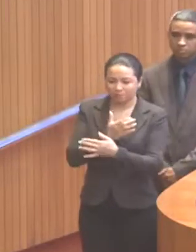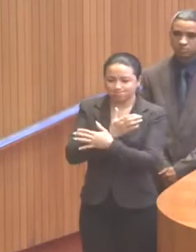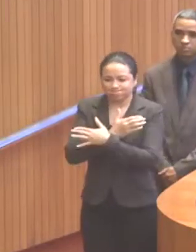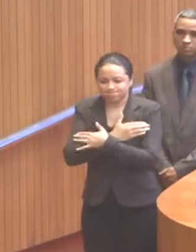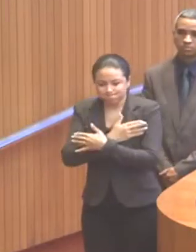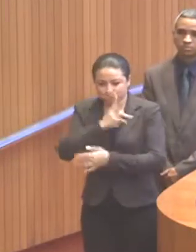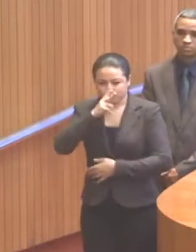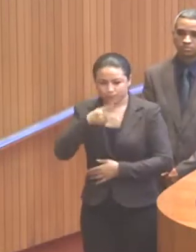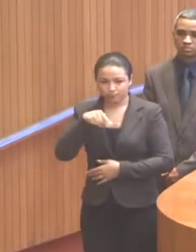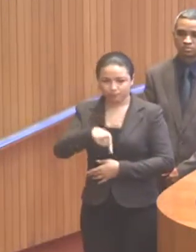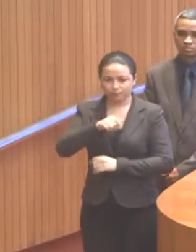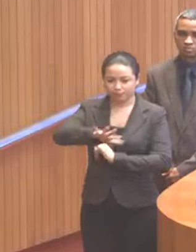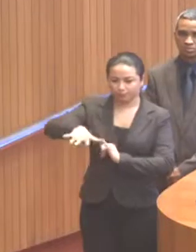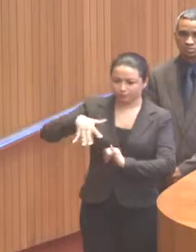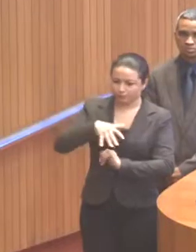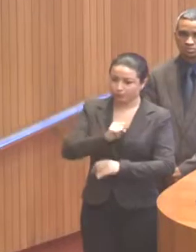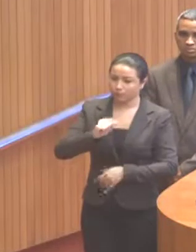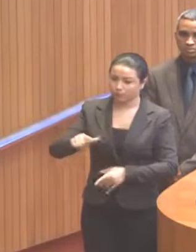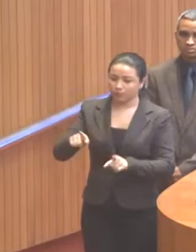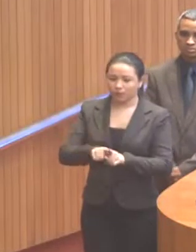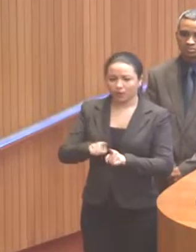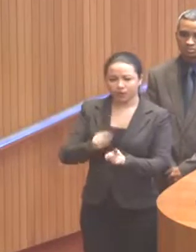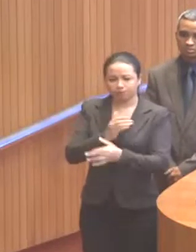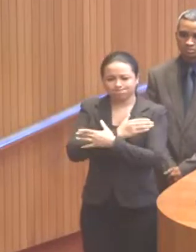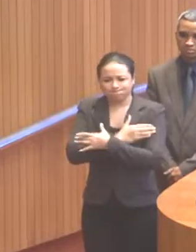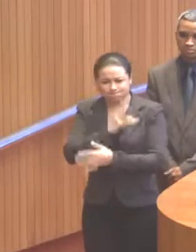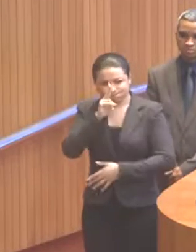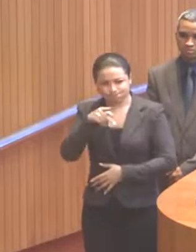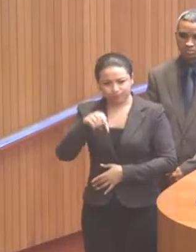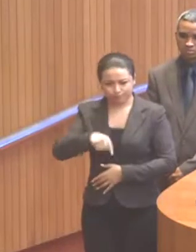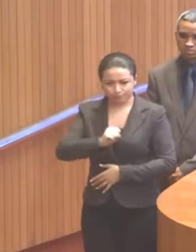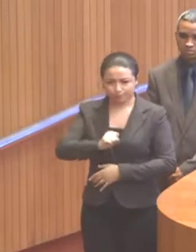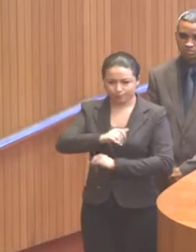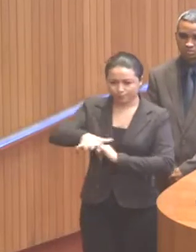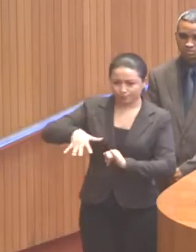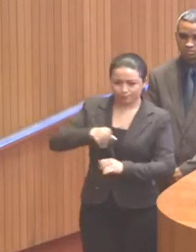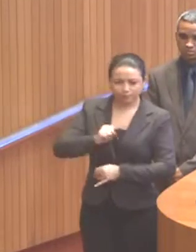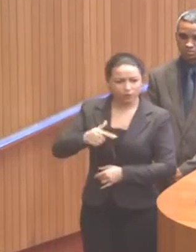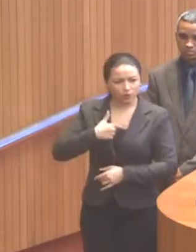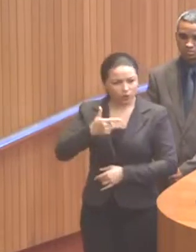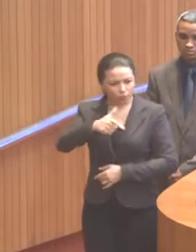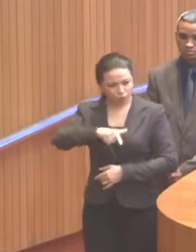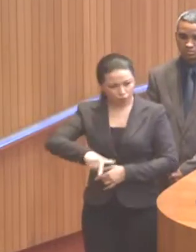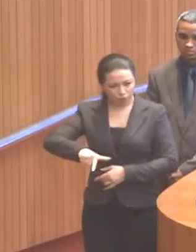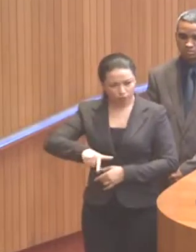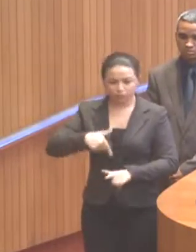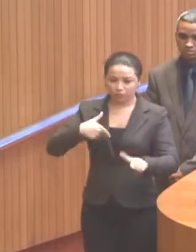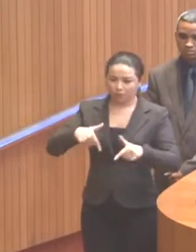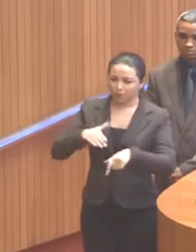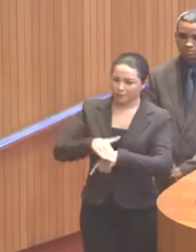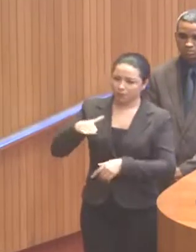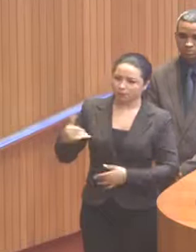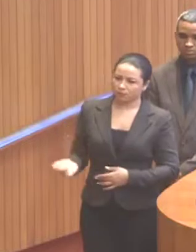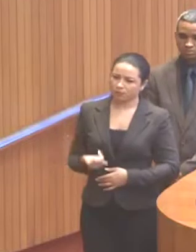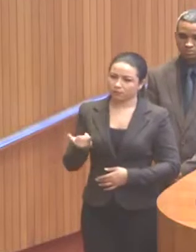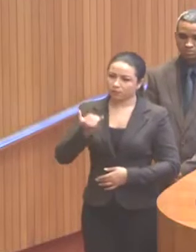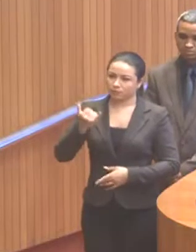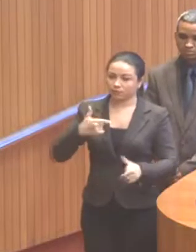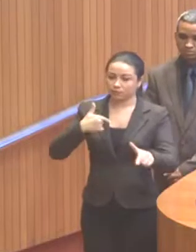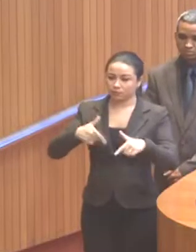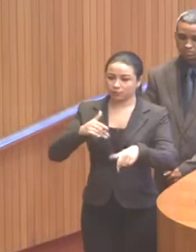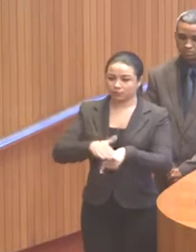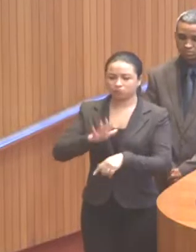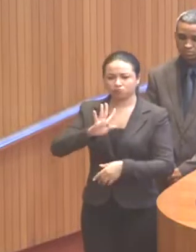da ilha de São Luís. E esse grande abraço que eu recebo da ilha de São Luís, eu retribuirei com uma atuação importante e uma